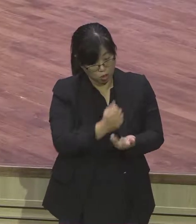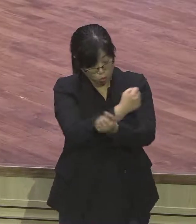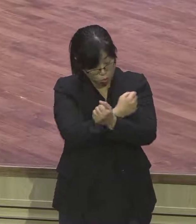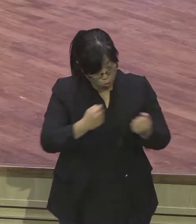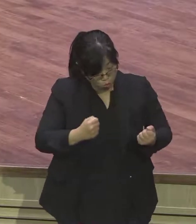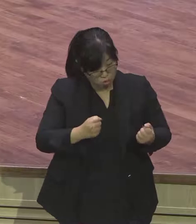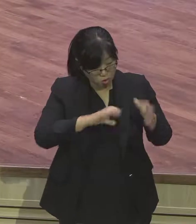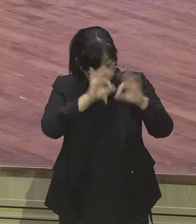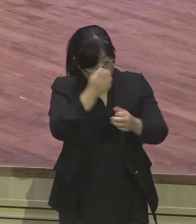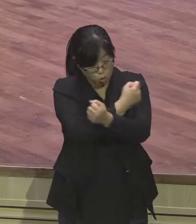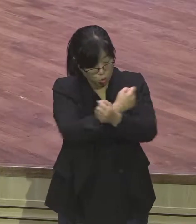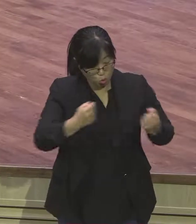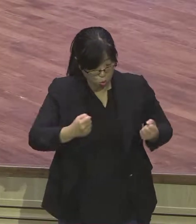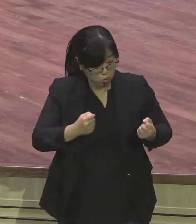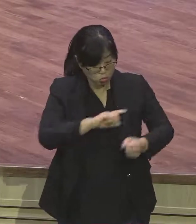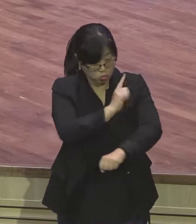잡히지 마세요 라는 말씀이에요